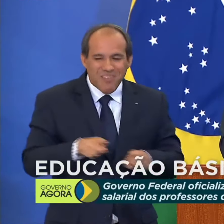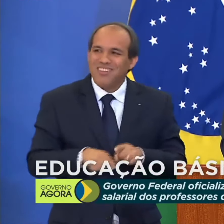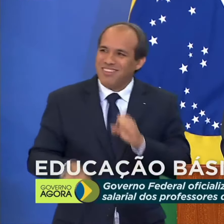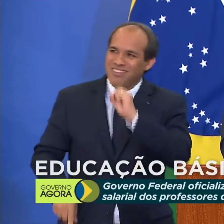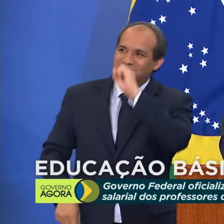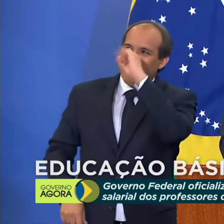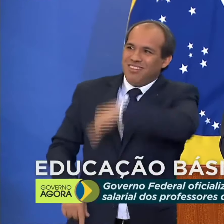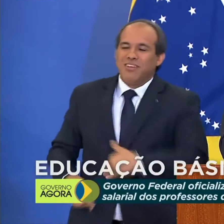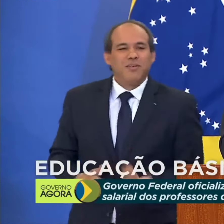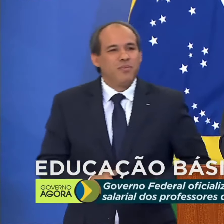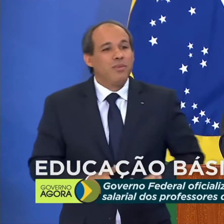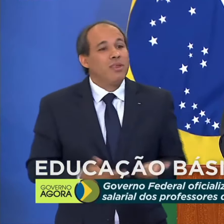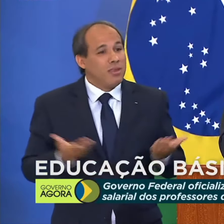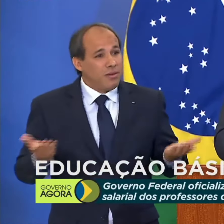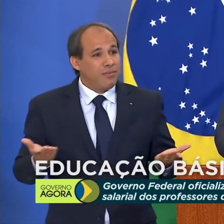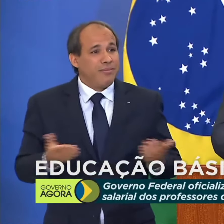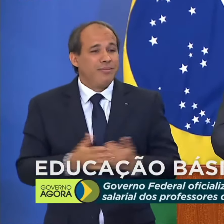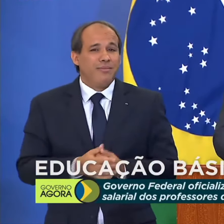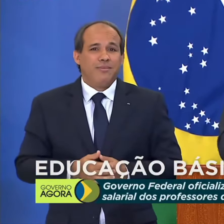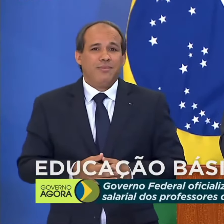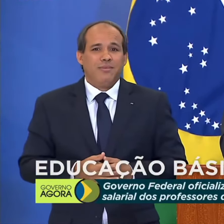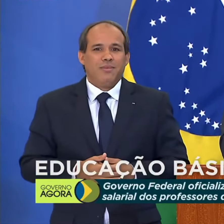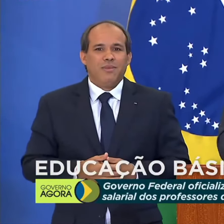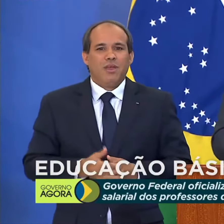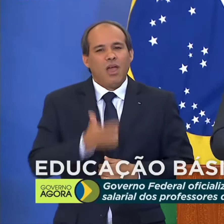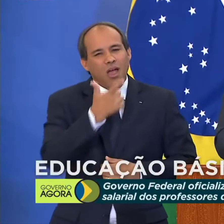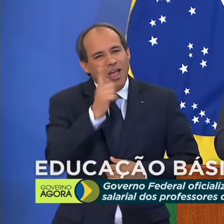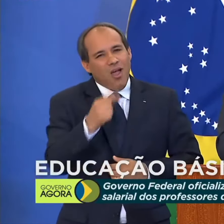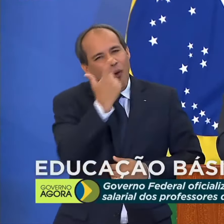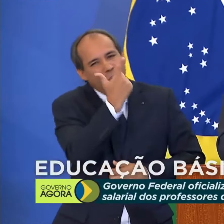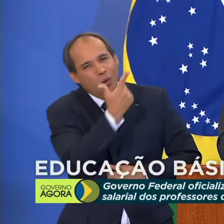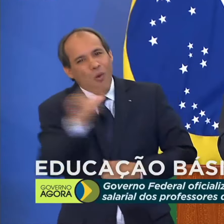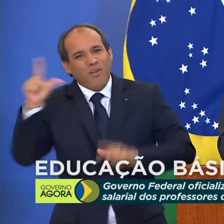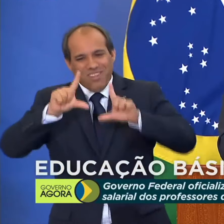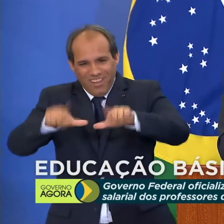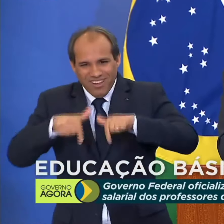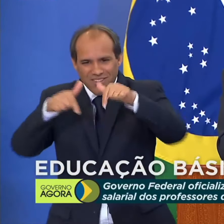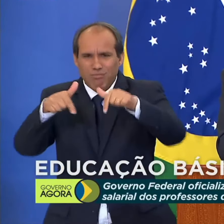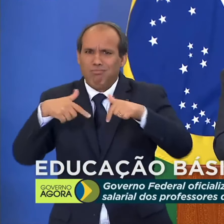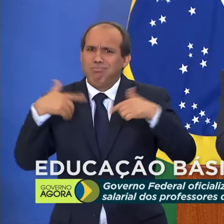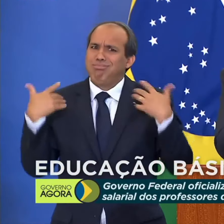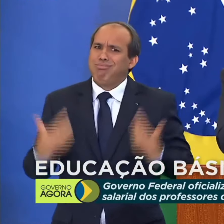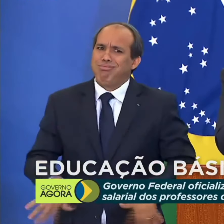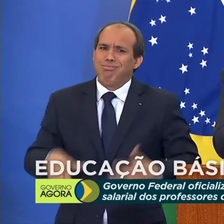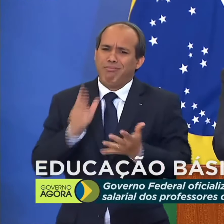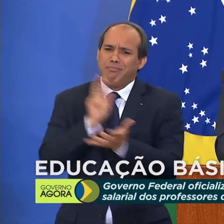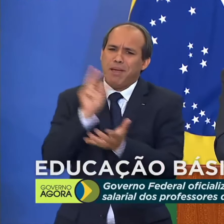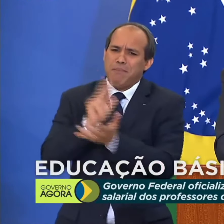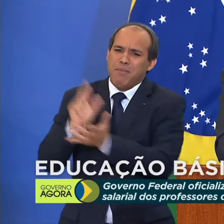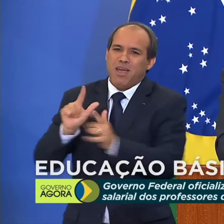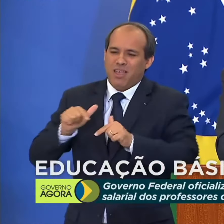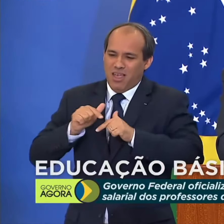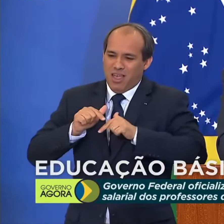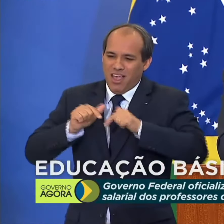Então, é mais uma realização, entre tantas, que nós anunciamos